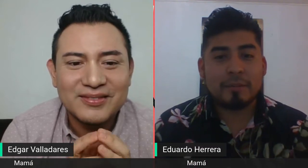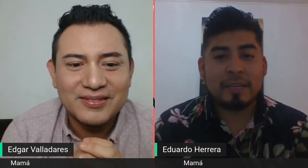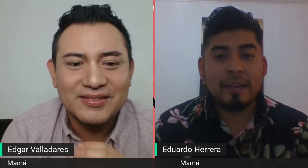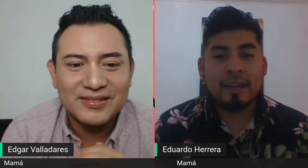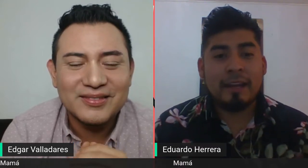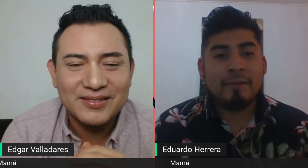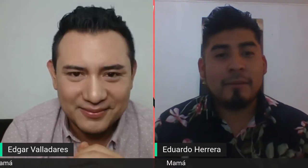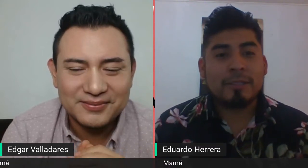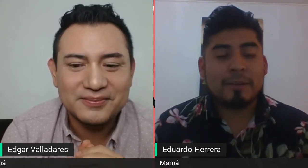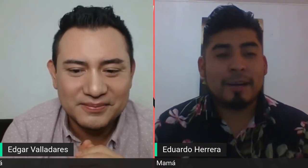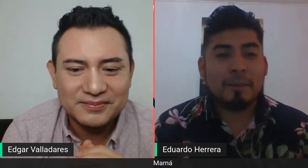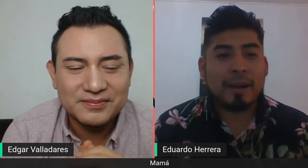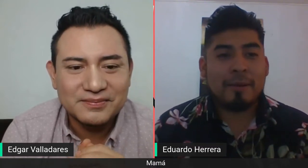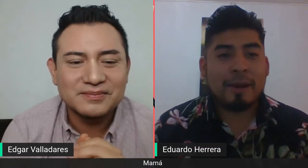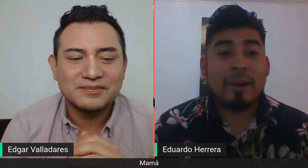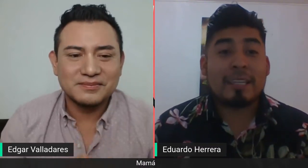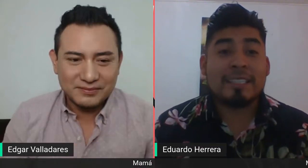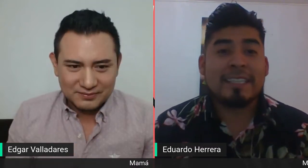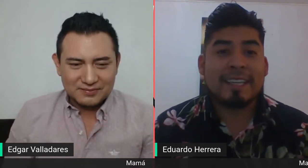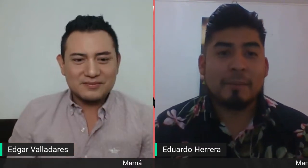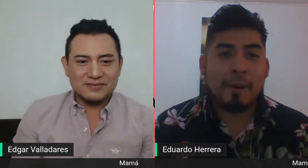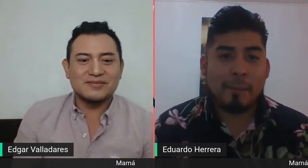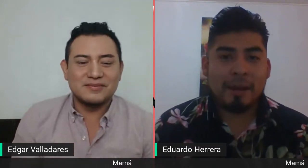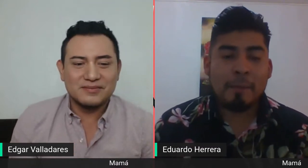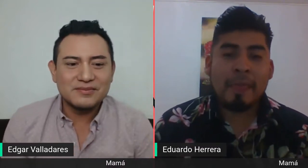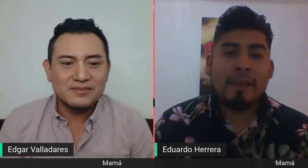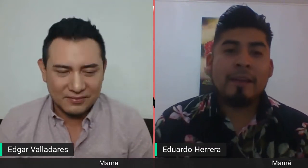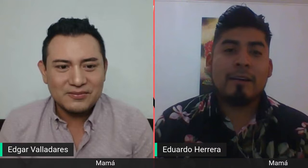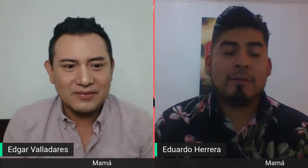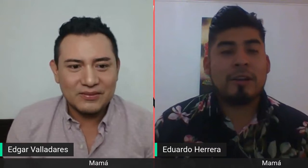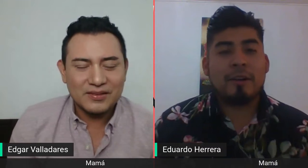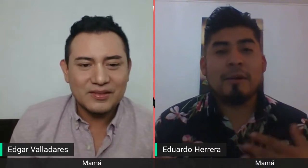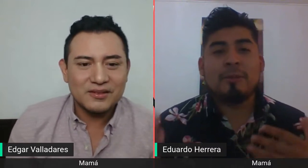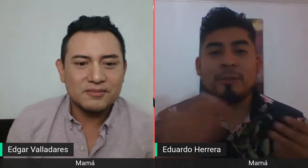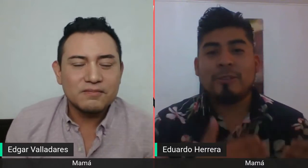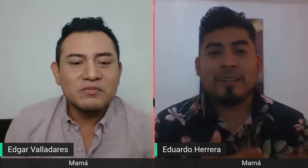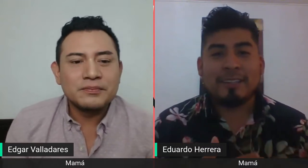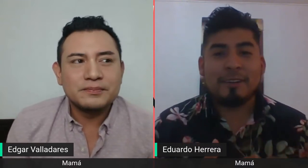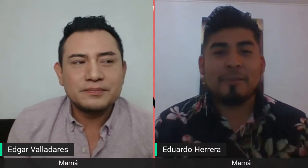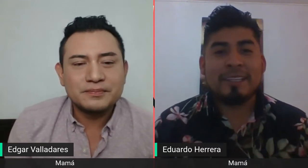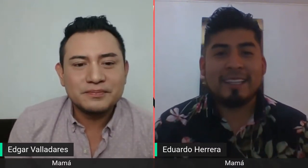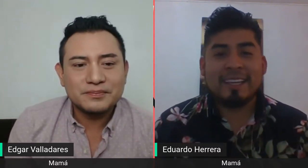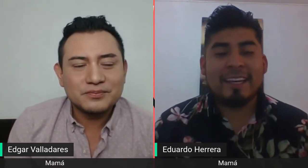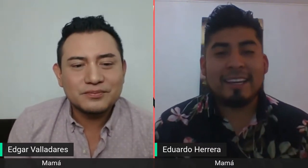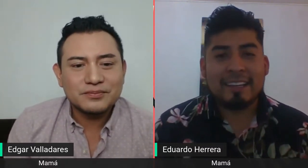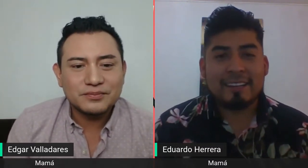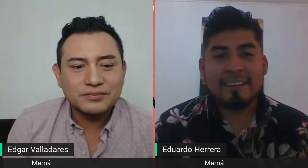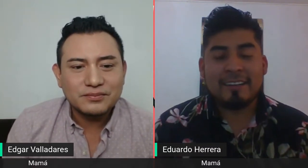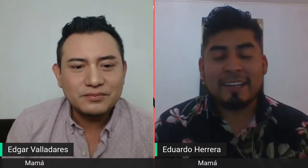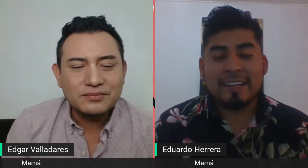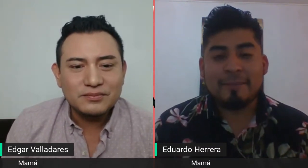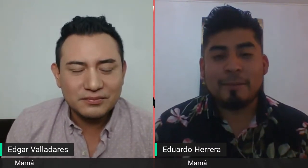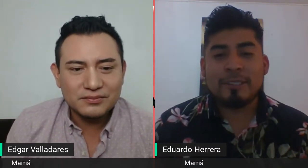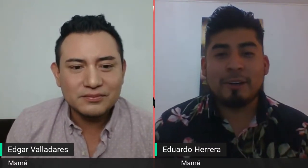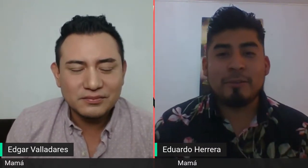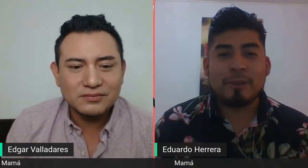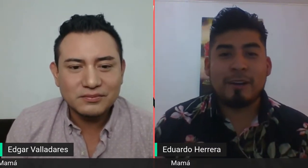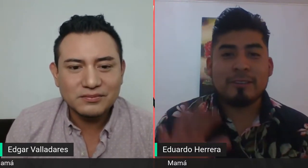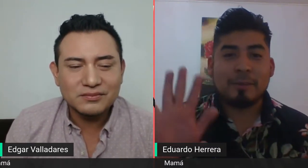familia. Vamos a ver la palabra o la seña de mamá. Como ya lo habíamos visto anteriormente, vamos a configurar nuestra